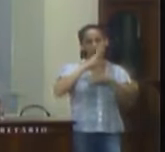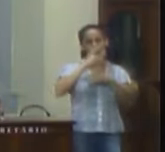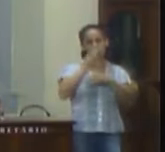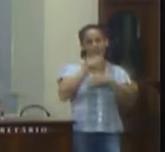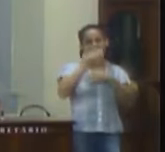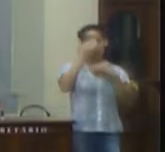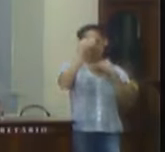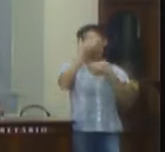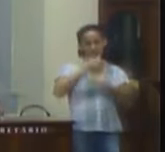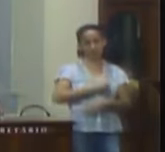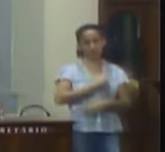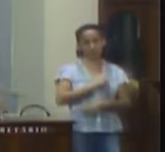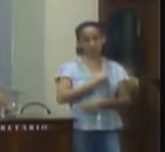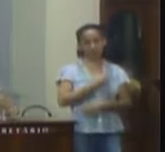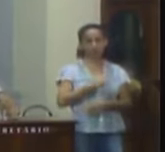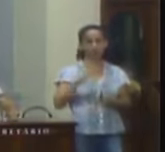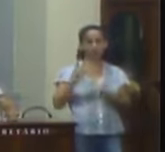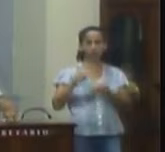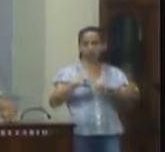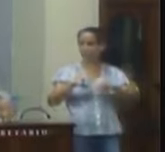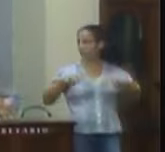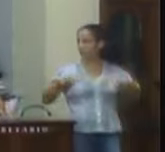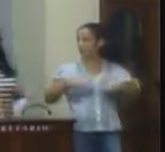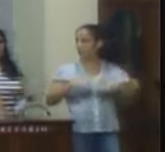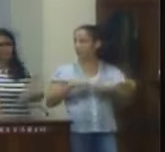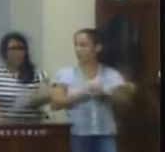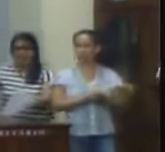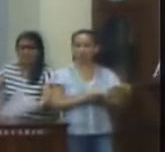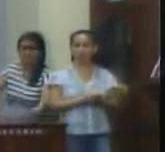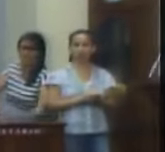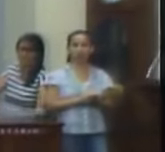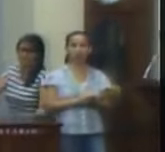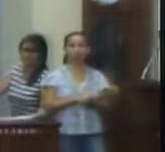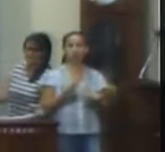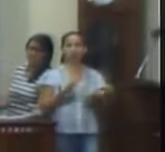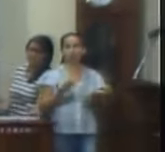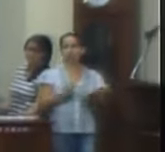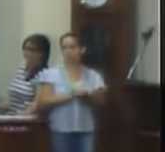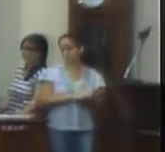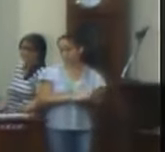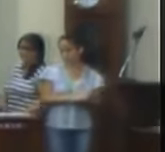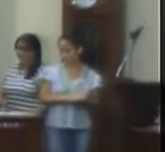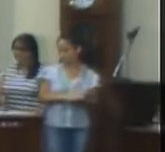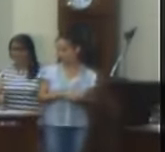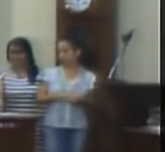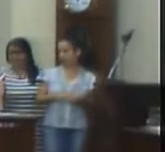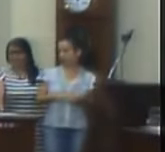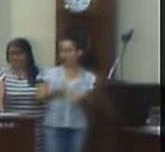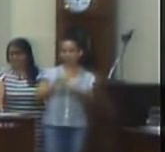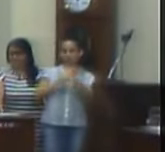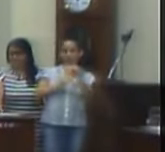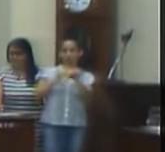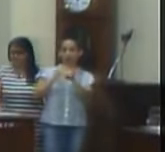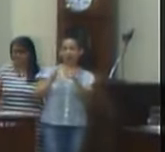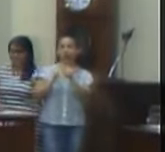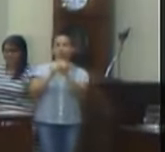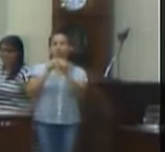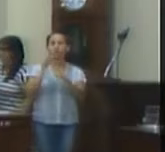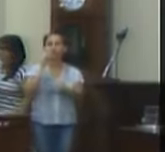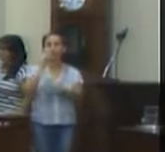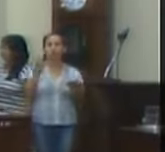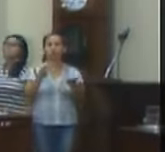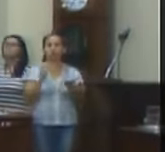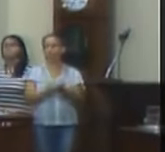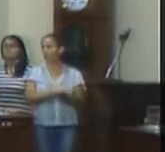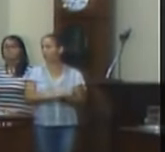todos obrigado pela presença de todos vocês que prestigiaram a nossa sessão ordinária no dia de hoje vocês internautas que nos acompanham até agora